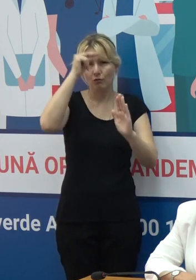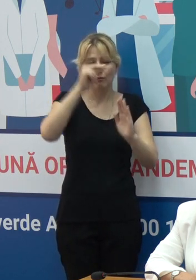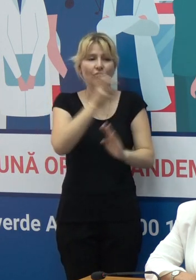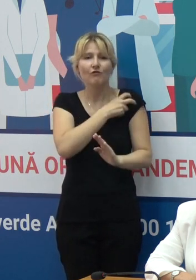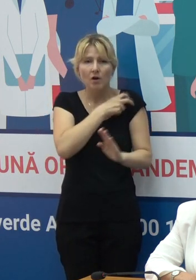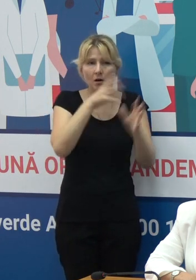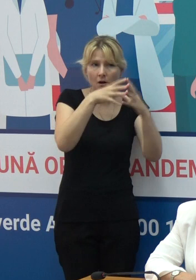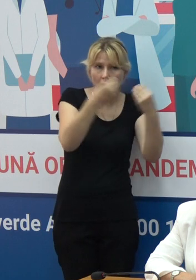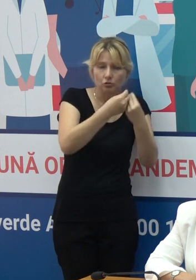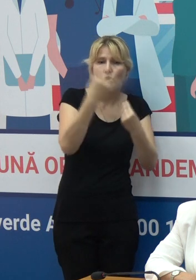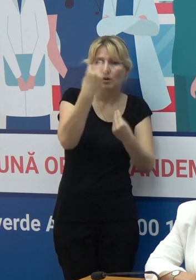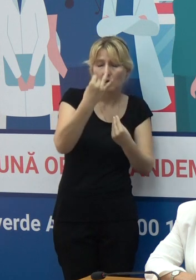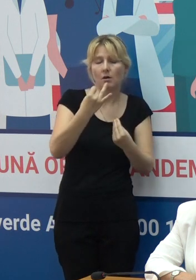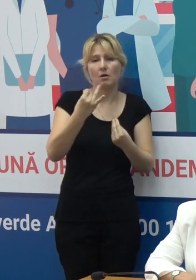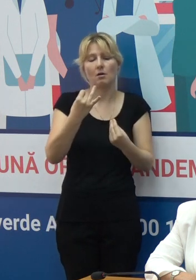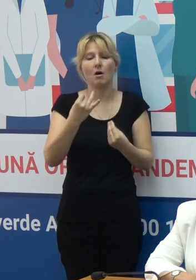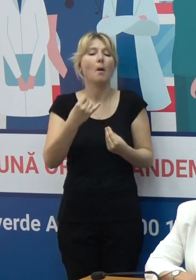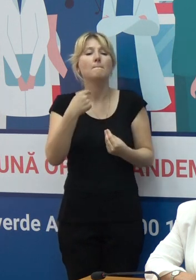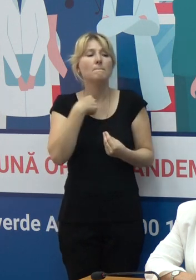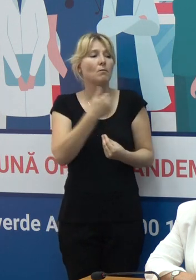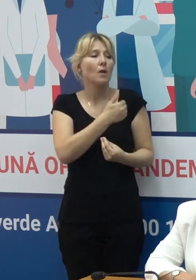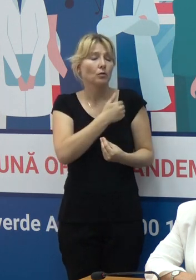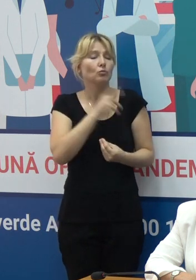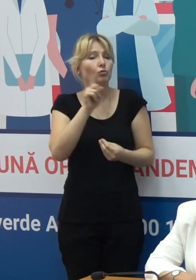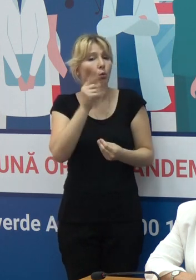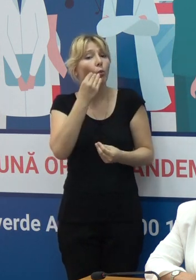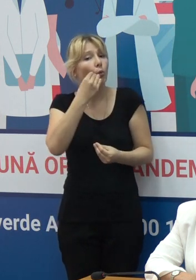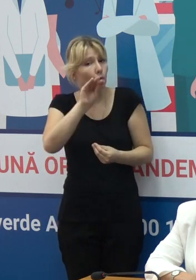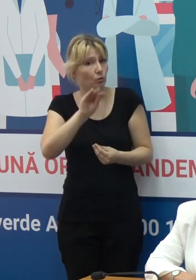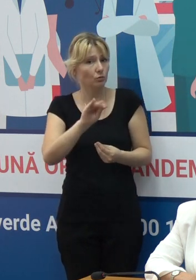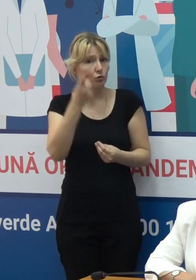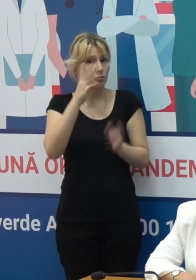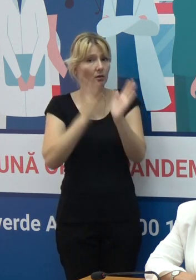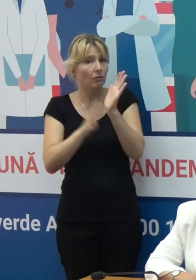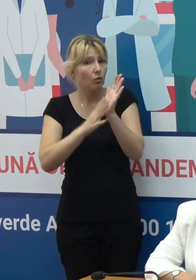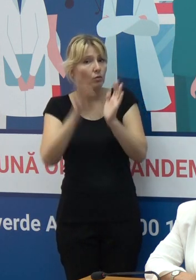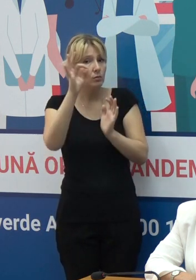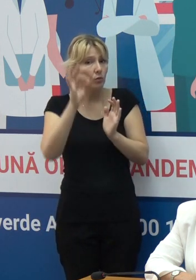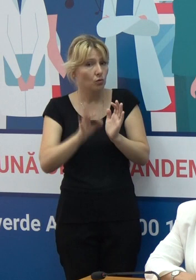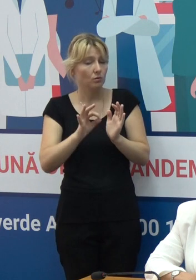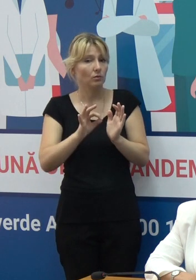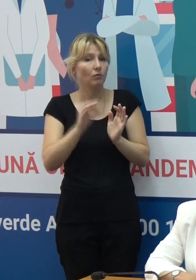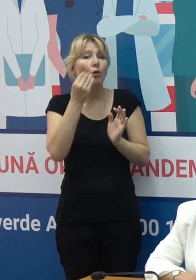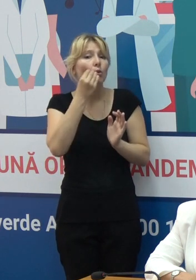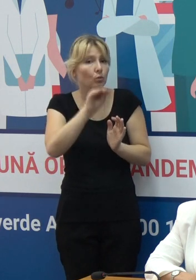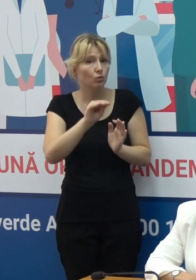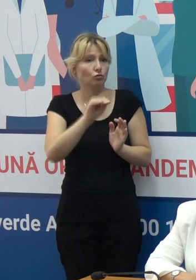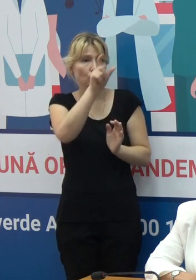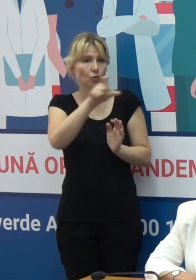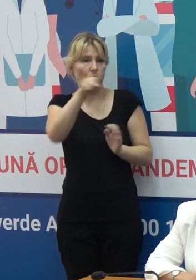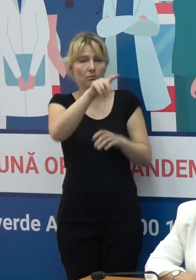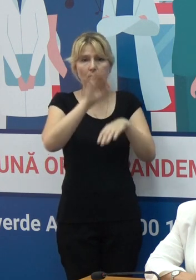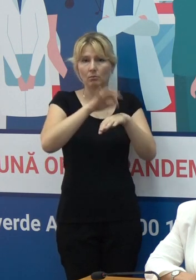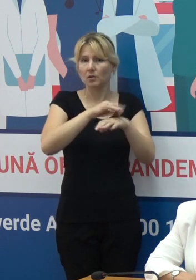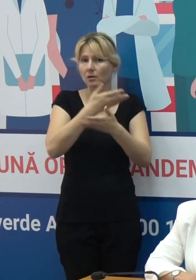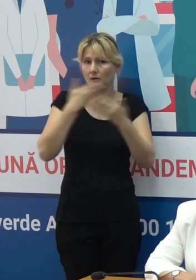constatat și în continuare constatăm reducere significativă cu peste 90% a morbidității în această categorie. Și